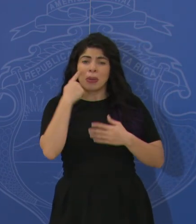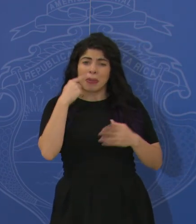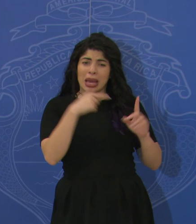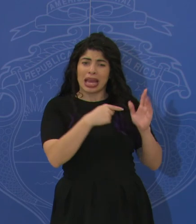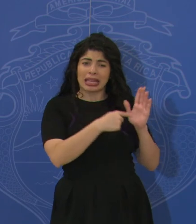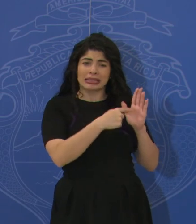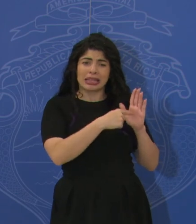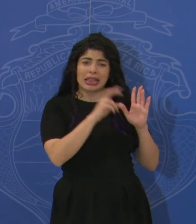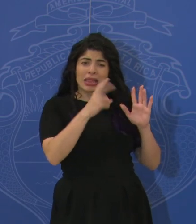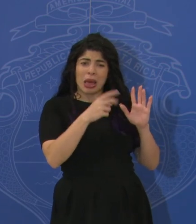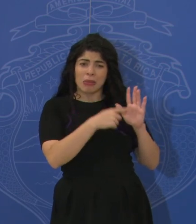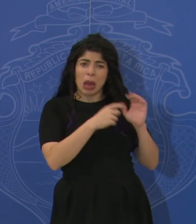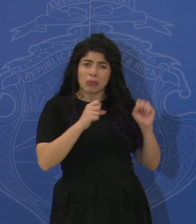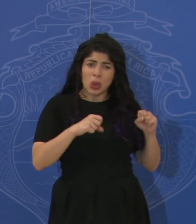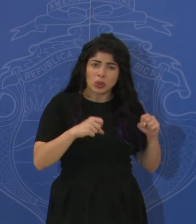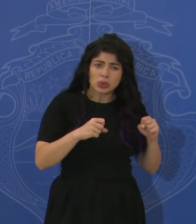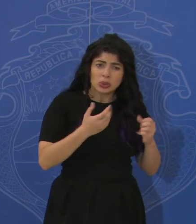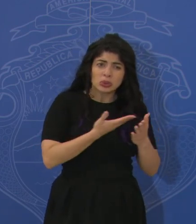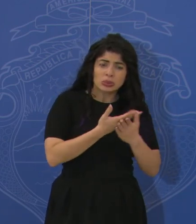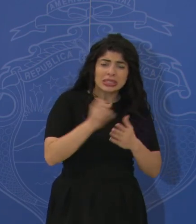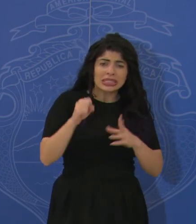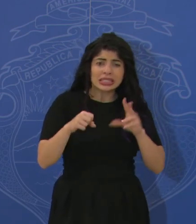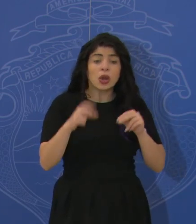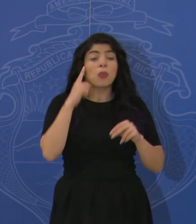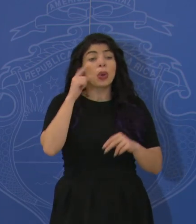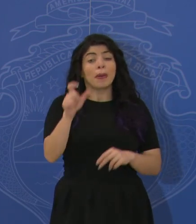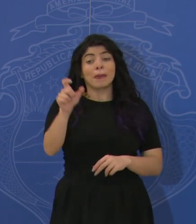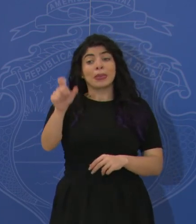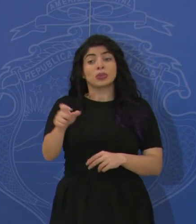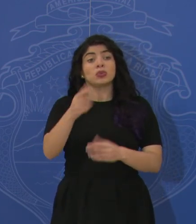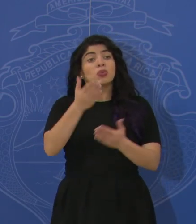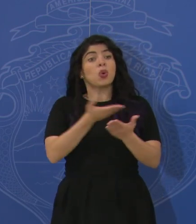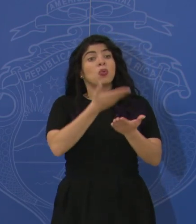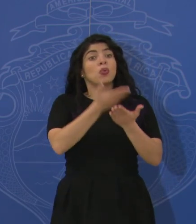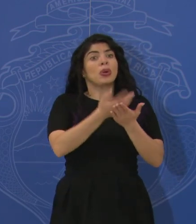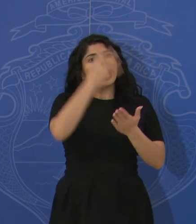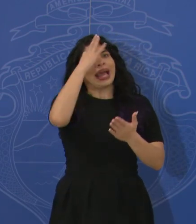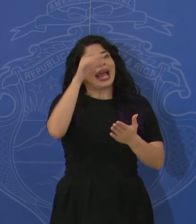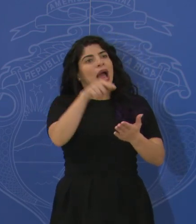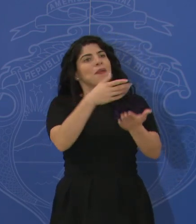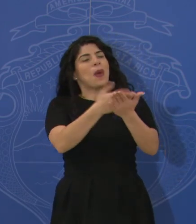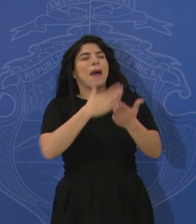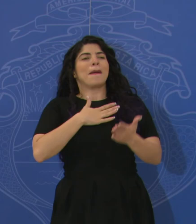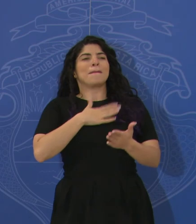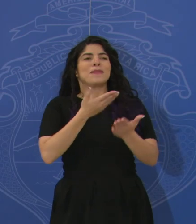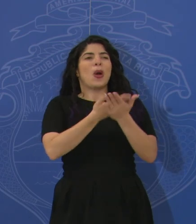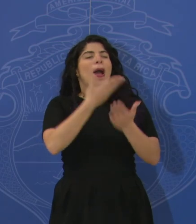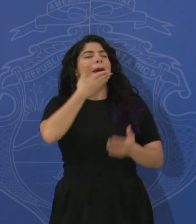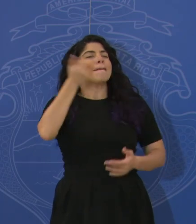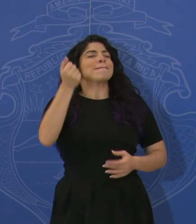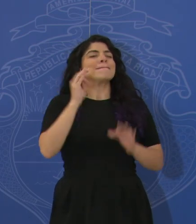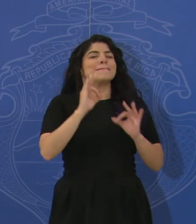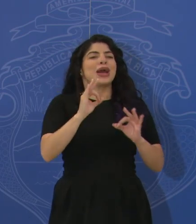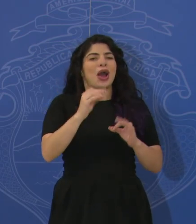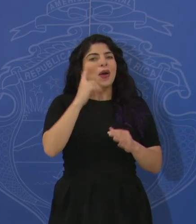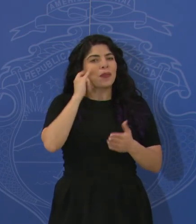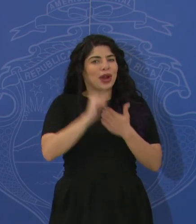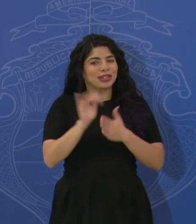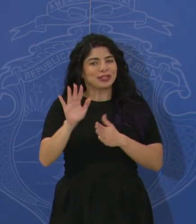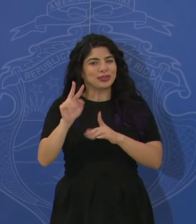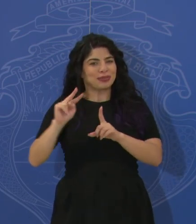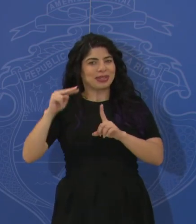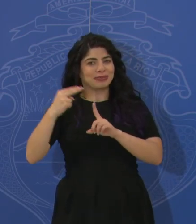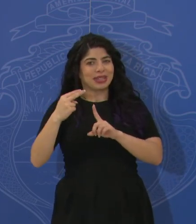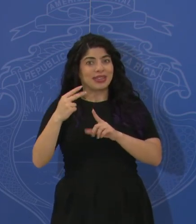tienen las diversas propuestas, porque quien hace una propuesta piensa que es la mejor del planeta. Naturalmente, porque por eso la hace. Esta